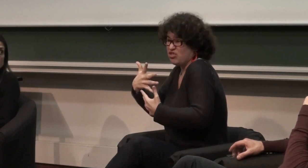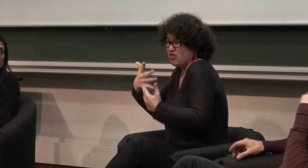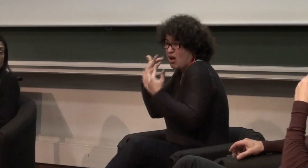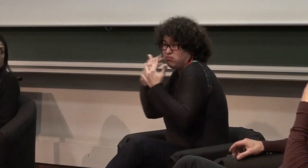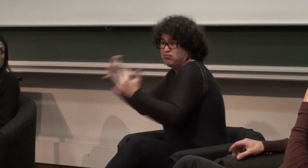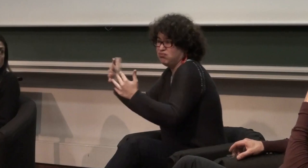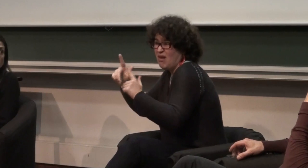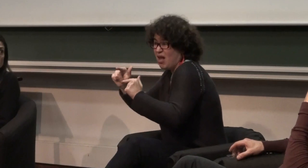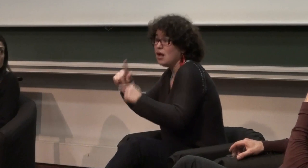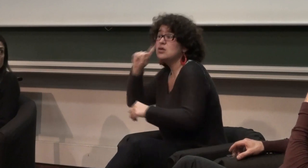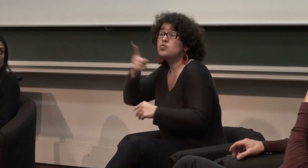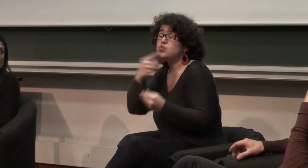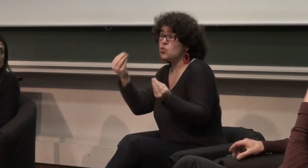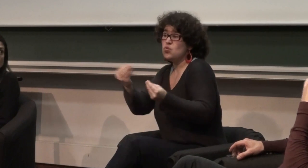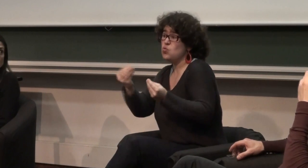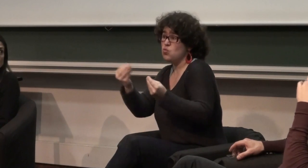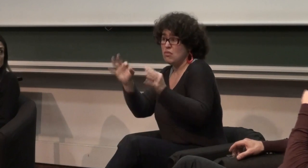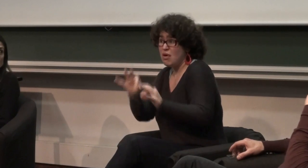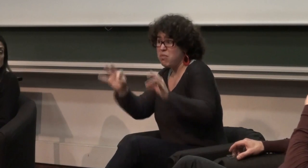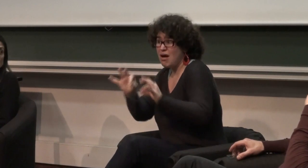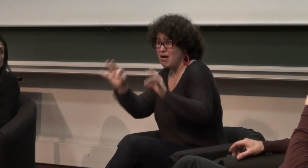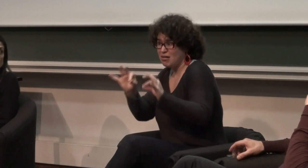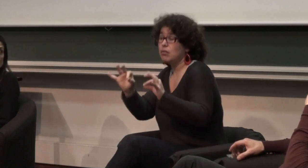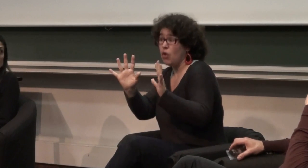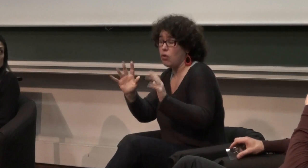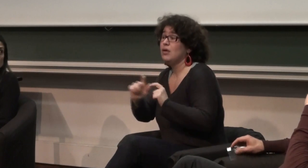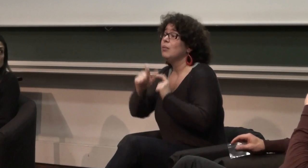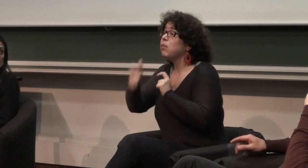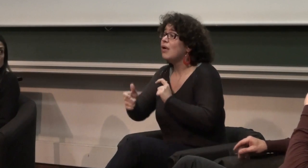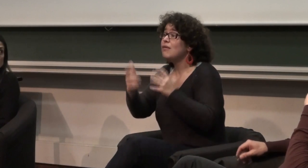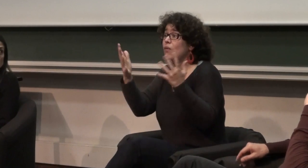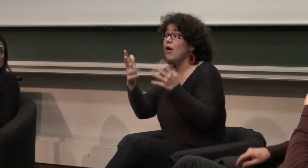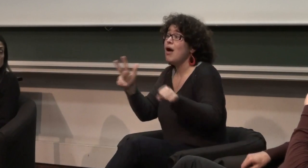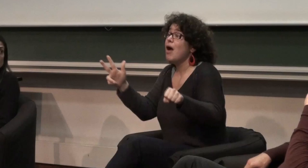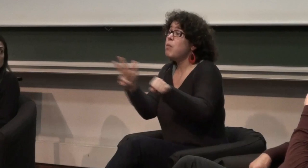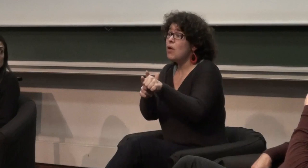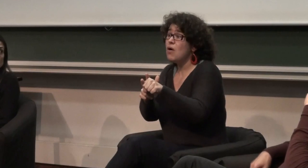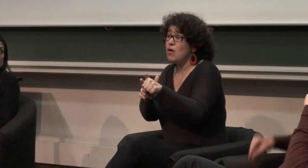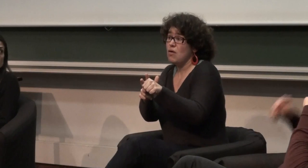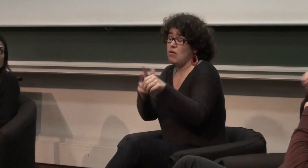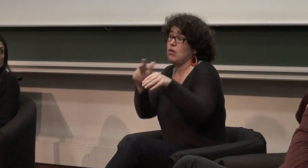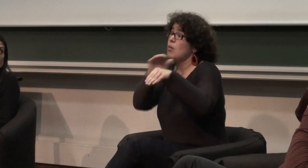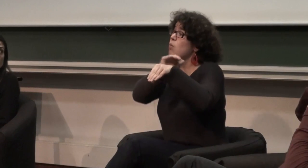elle va avoir qu'une information celle du médecin et il n a pas d'endroit d'avoir d'autres types d'informations donc